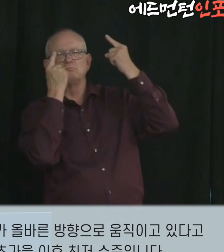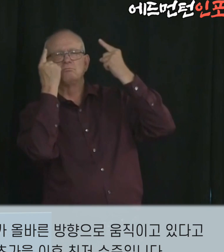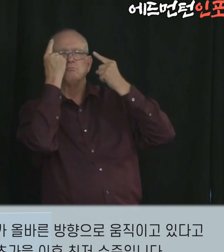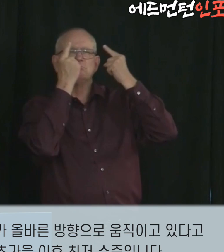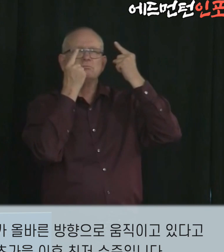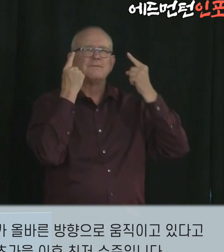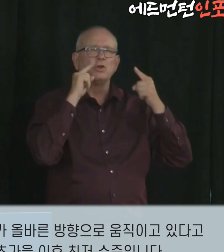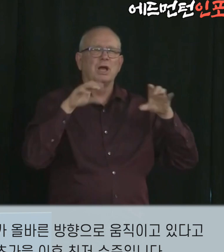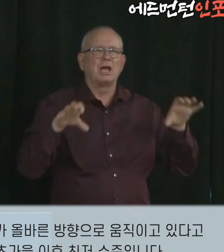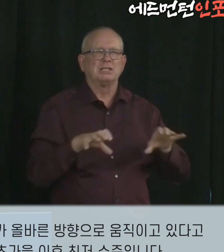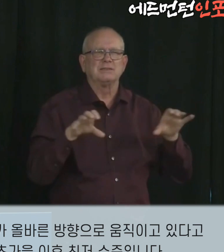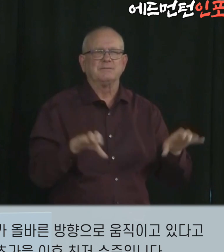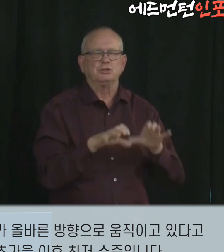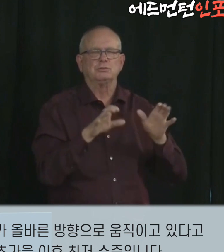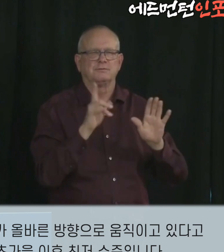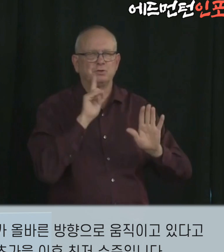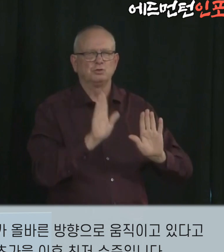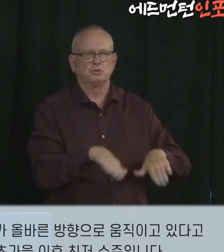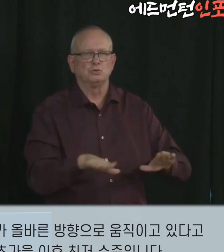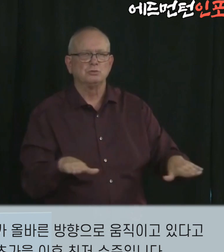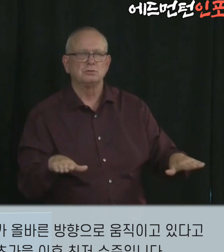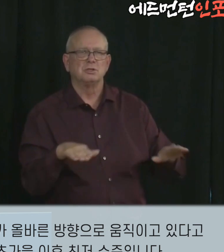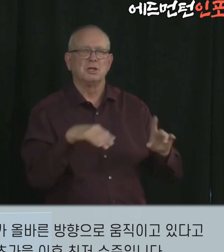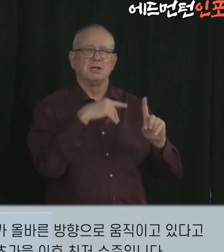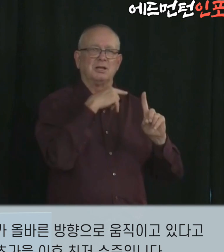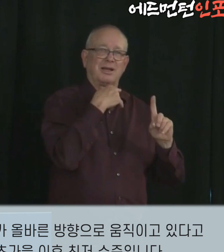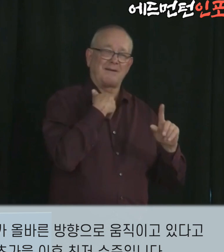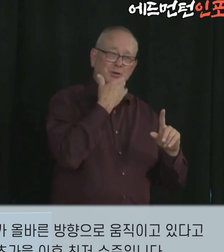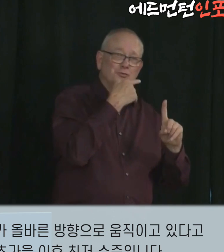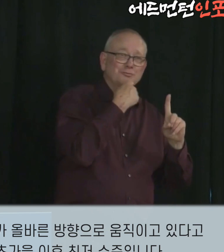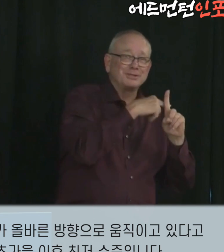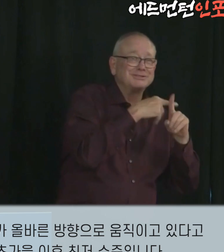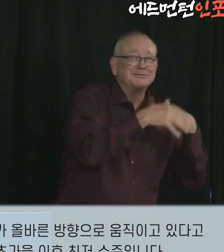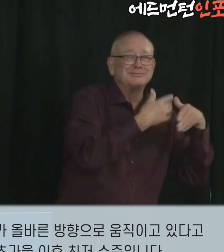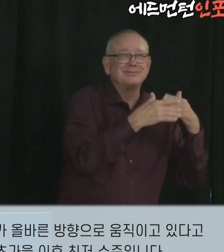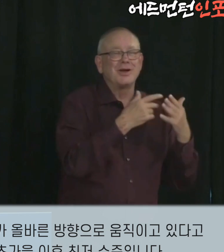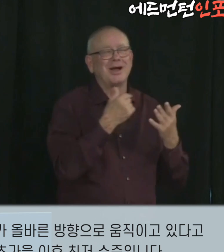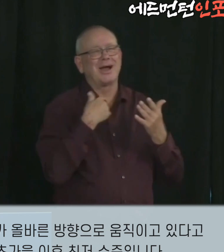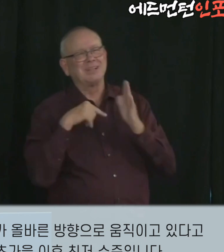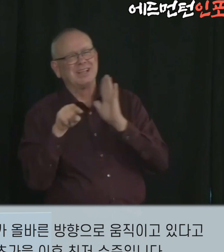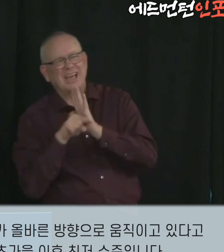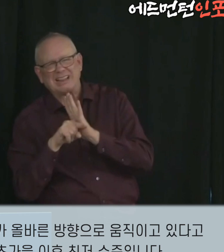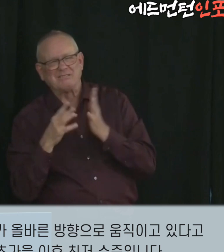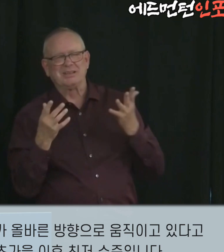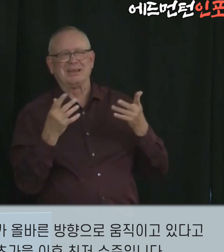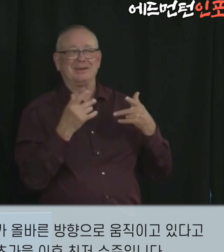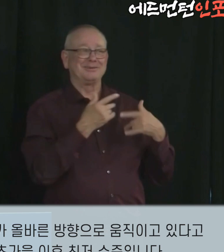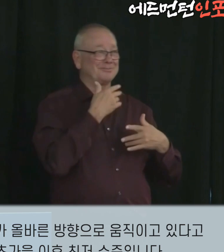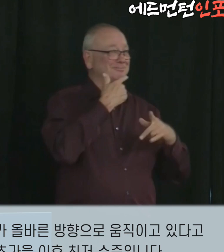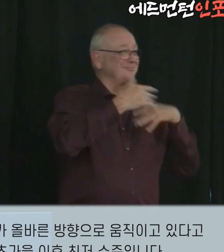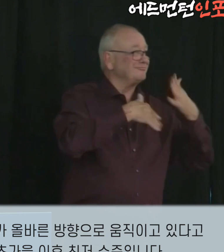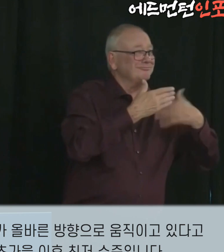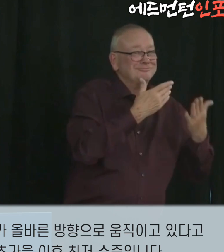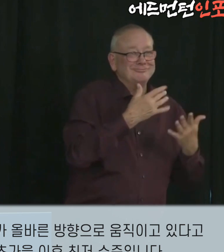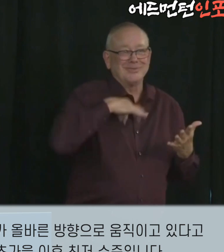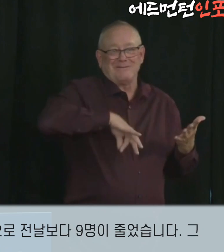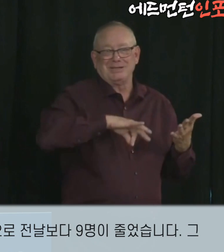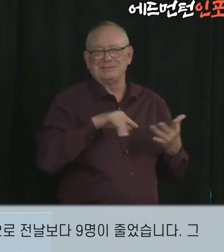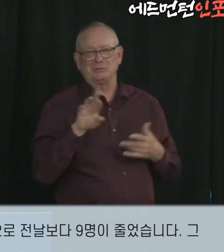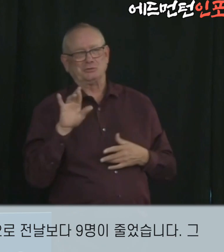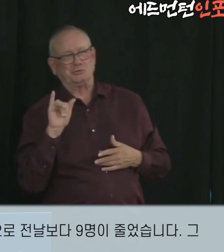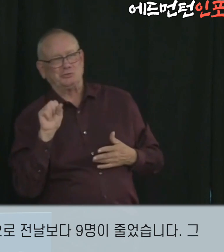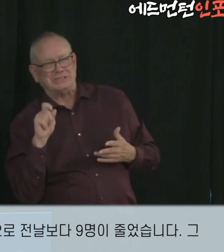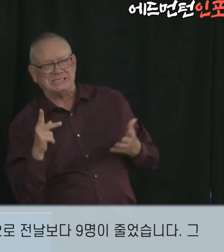올빠른 방향으로 움직이고 있다고 말했습니다. 입원 사례 및 양성률은 지난 여름과 초가을 이후 최저 수준입니다.